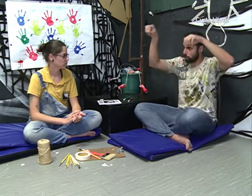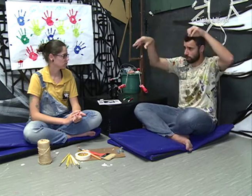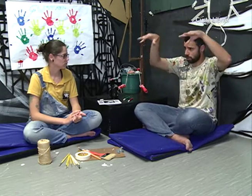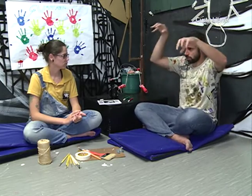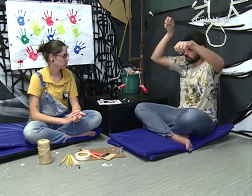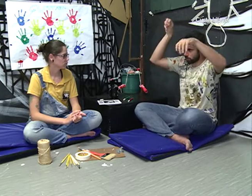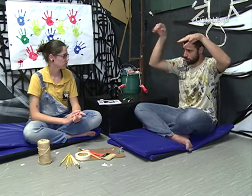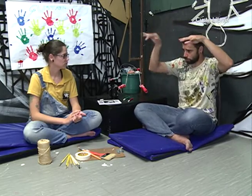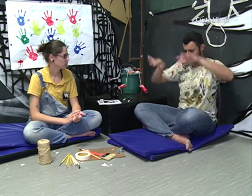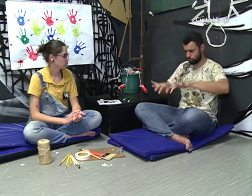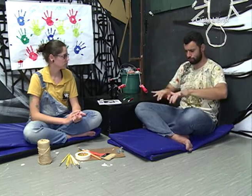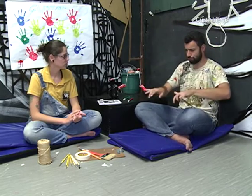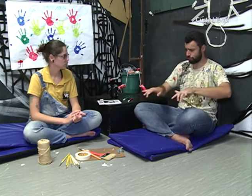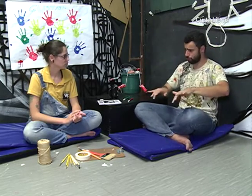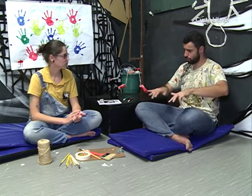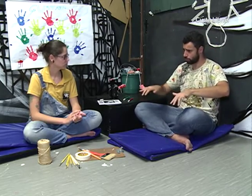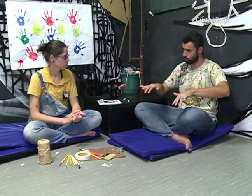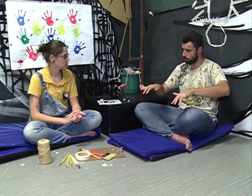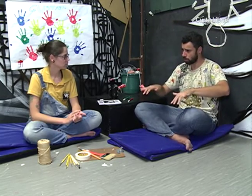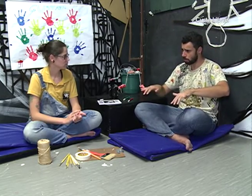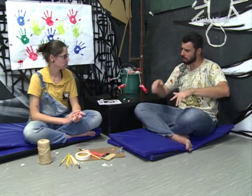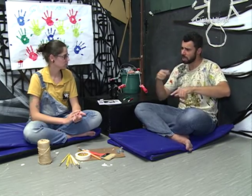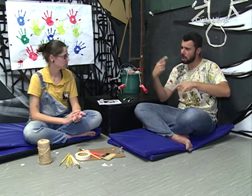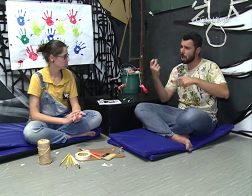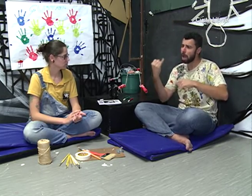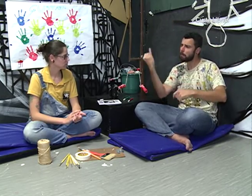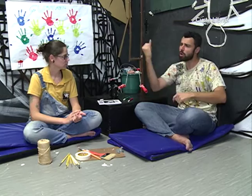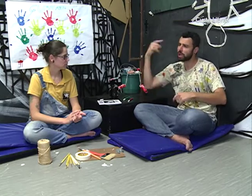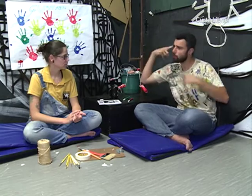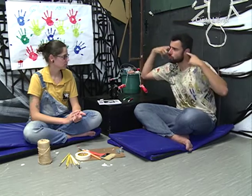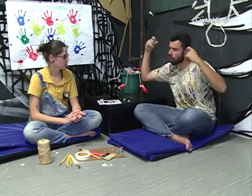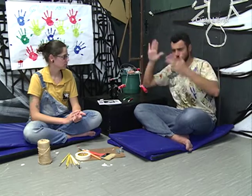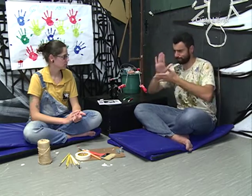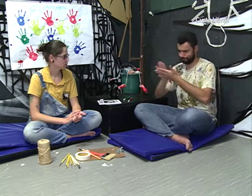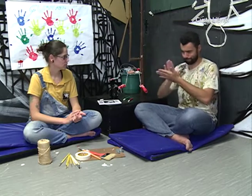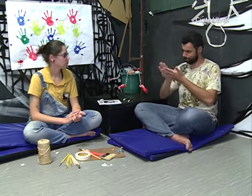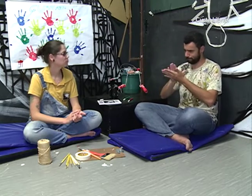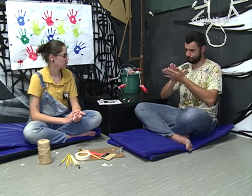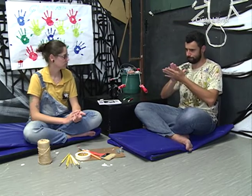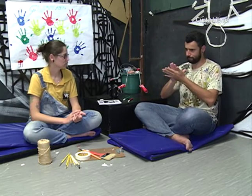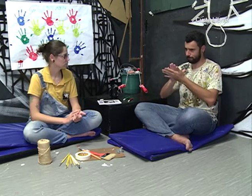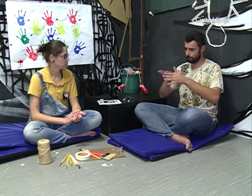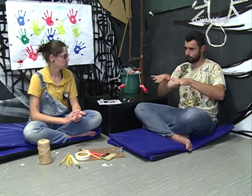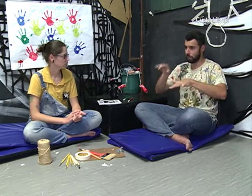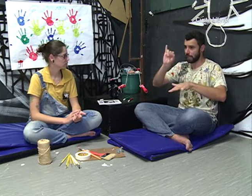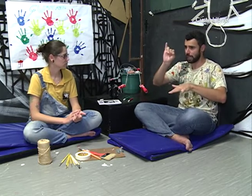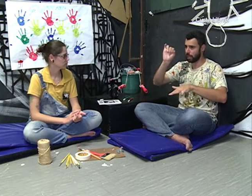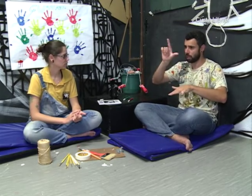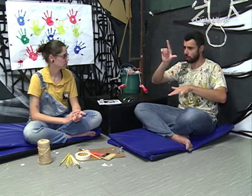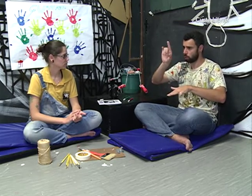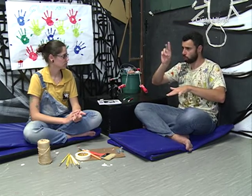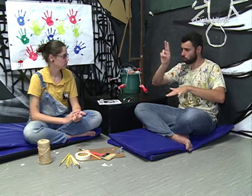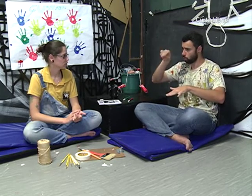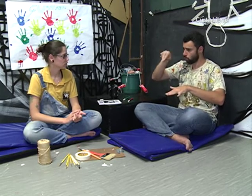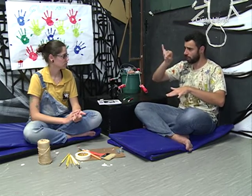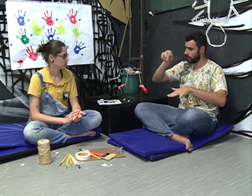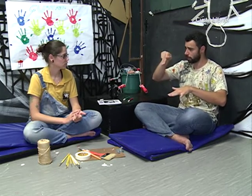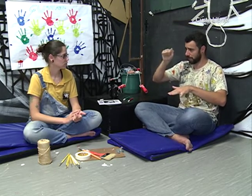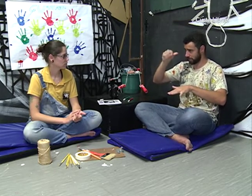sonoplastia e iluminação, mas sem levar em conta o som. Eu percebia que os ouvintes, quando utilizam a mesa de